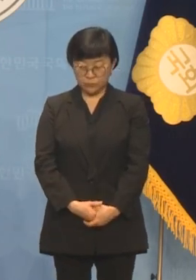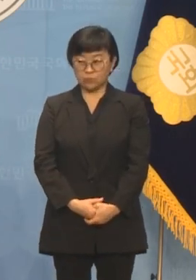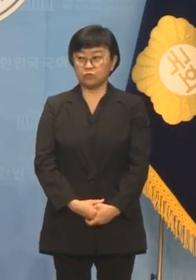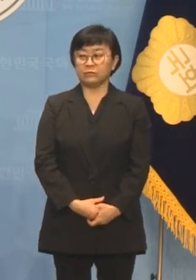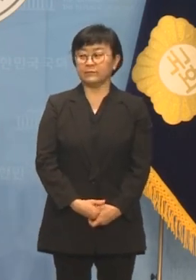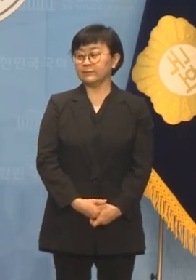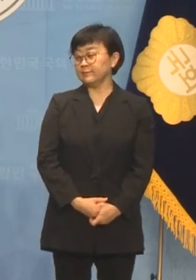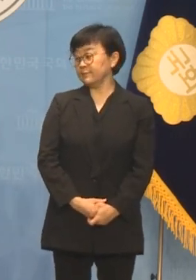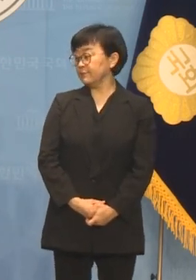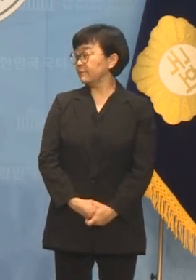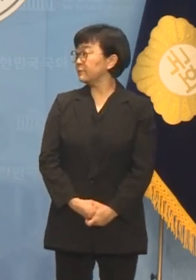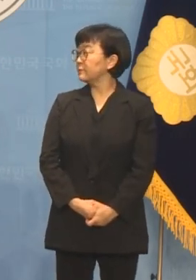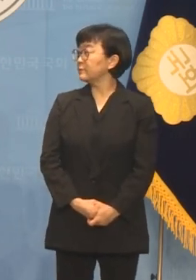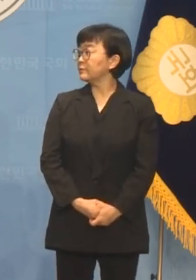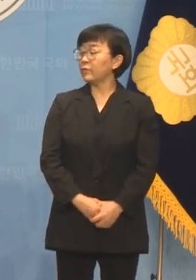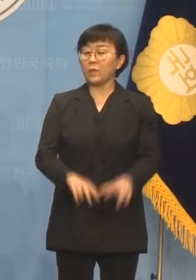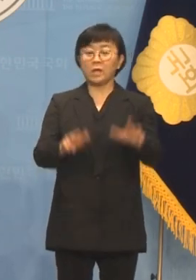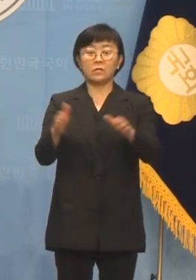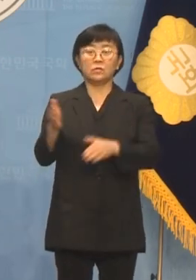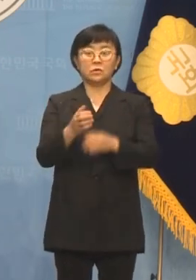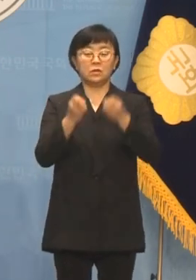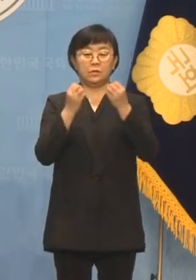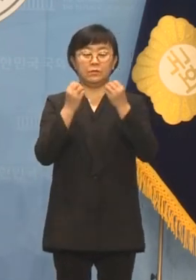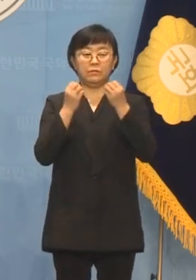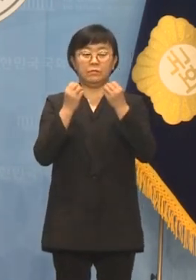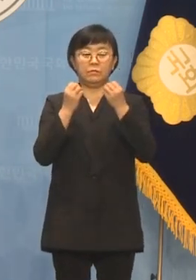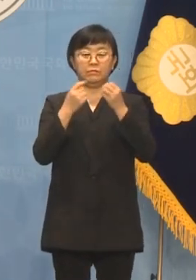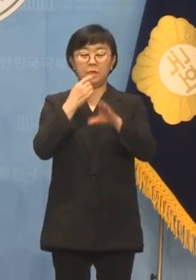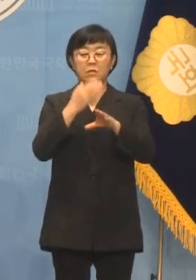이 시각 세계였습니다.